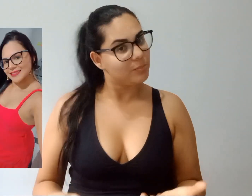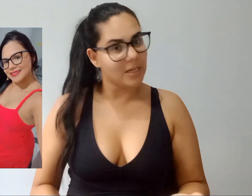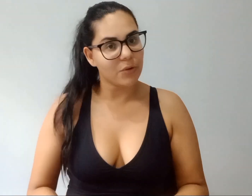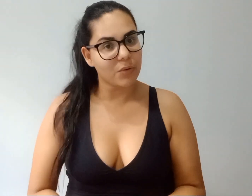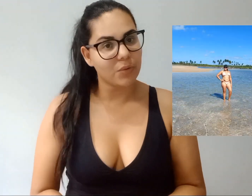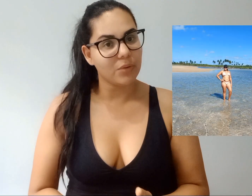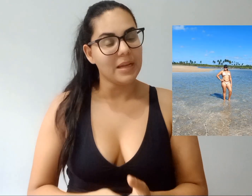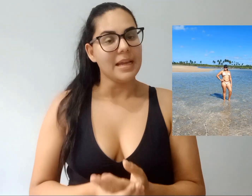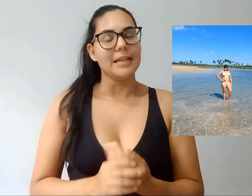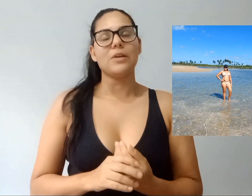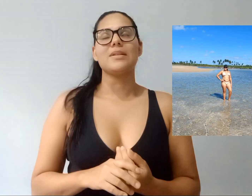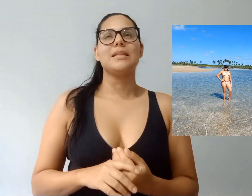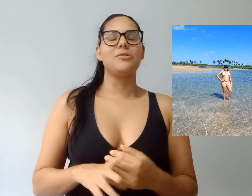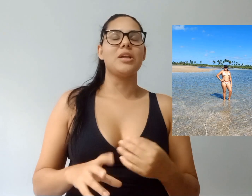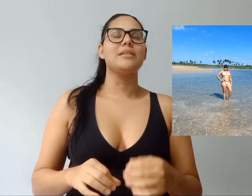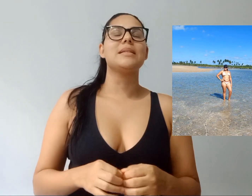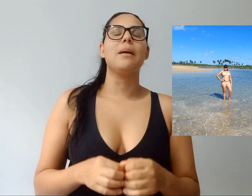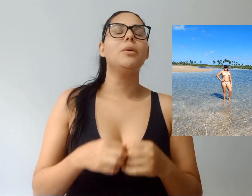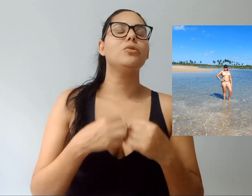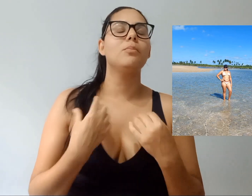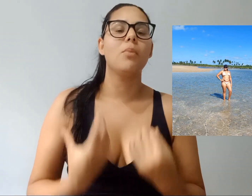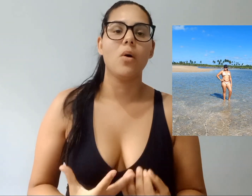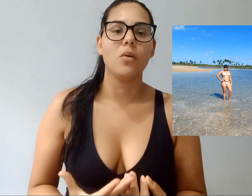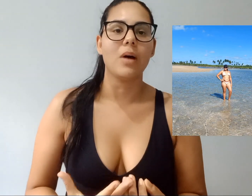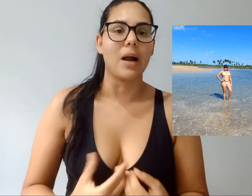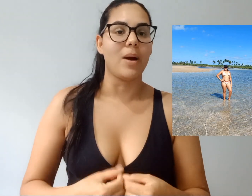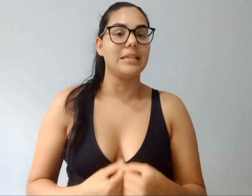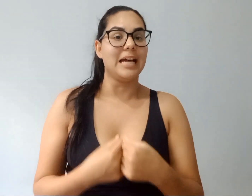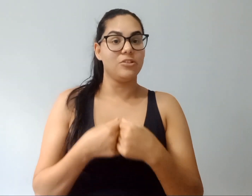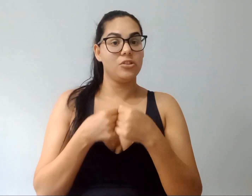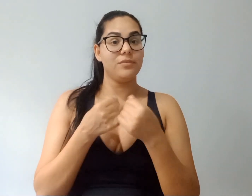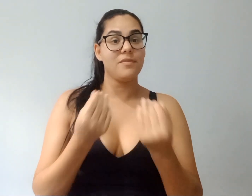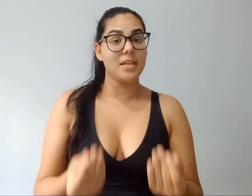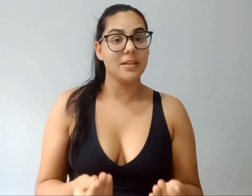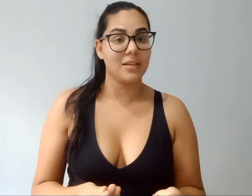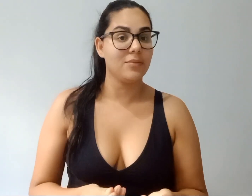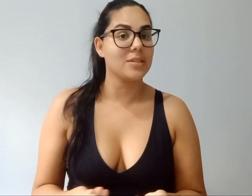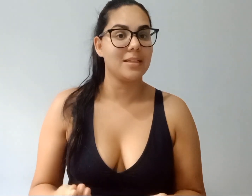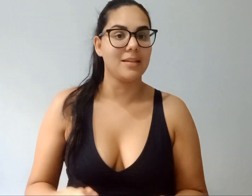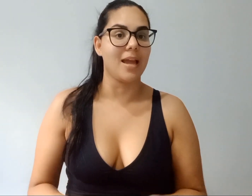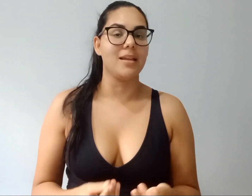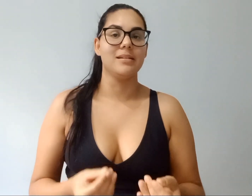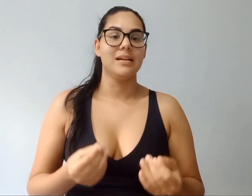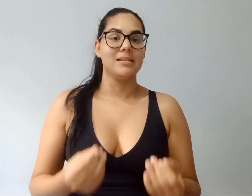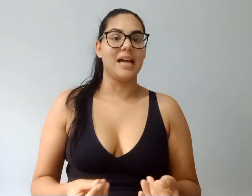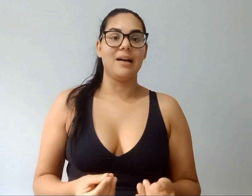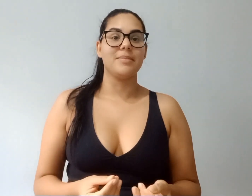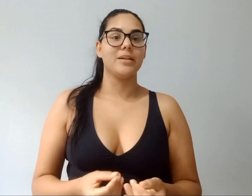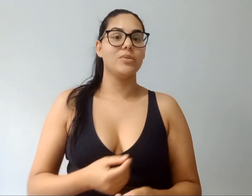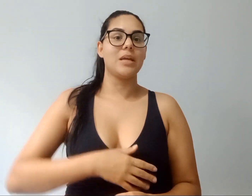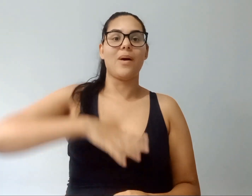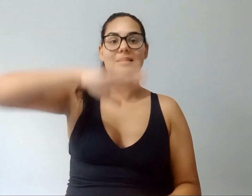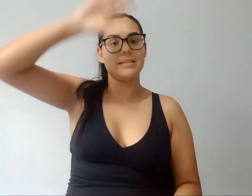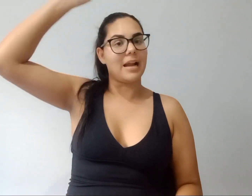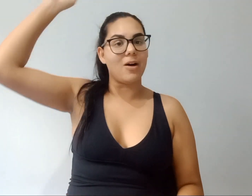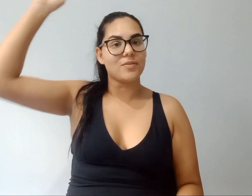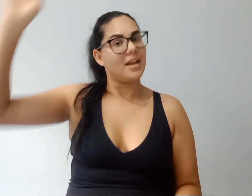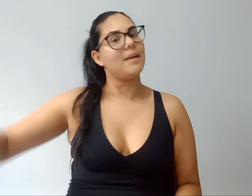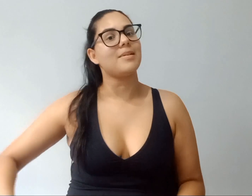melhorou. Então, assim, gente, isso é muito bom. A qualidade de vida que você tem, sabe? O seu astral vai lá pra